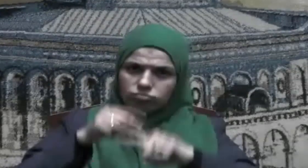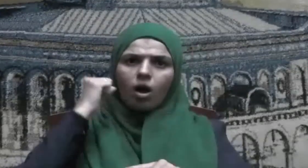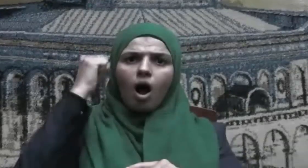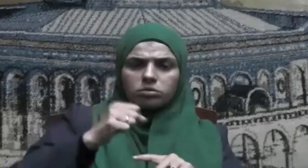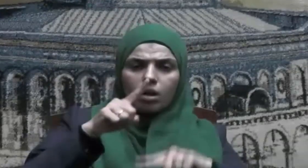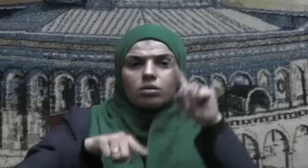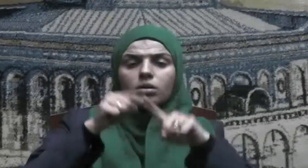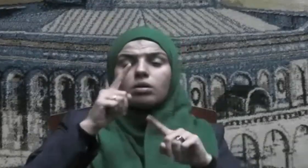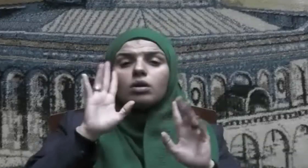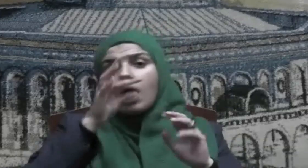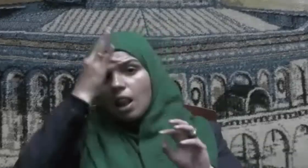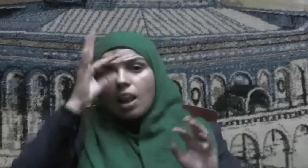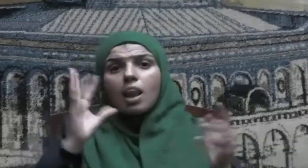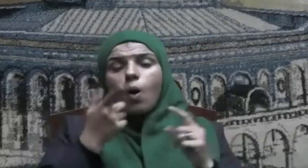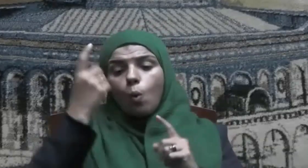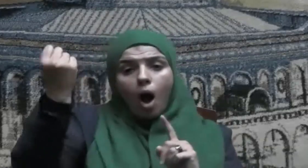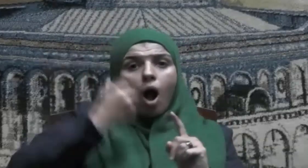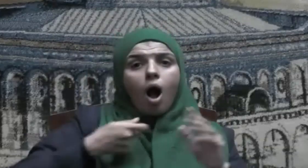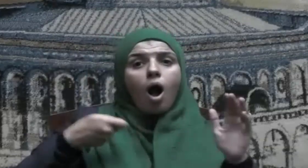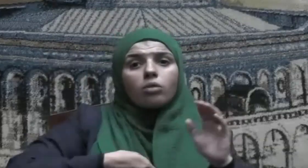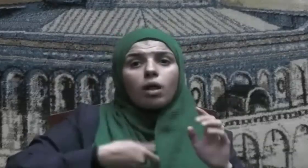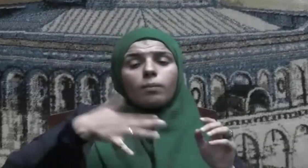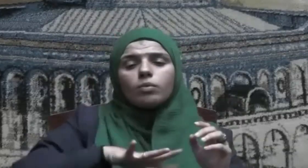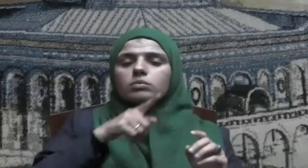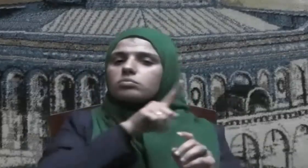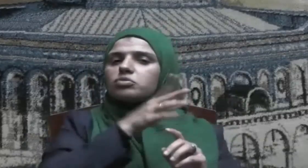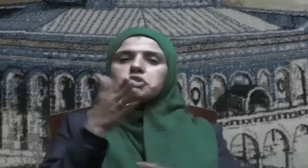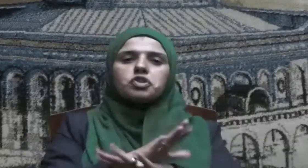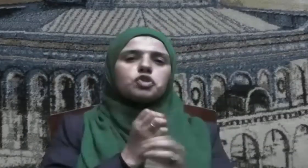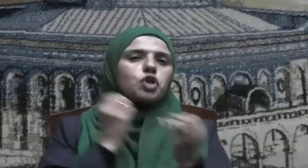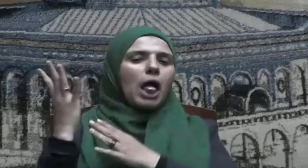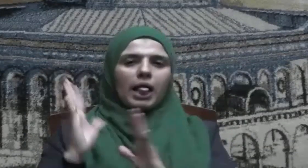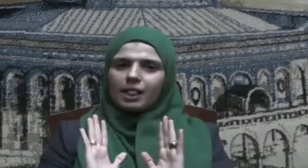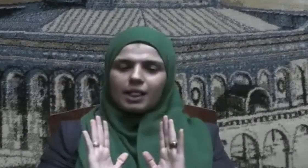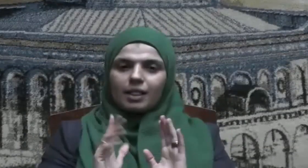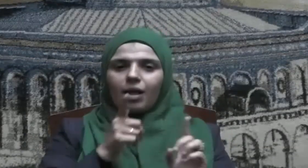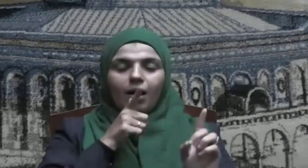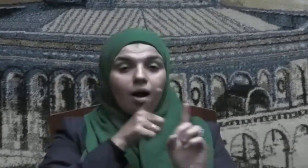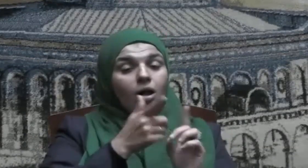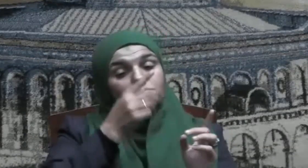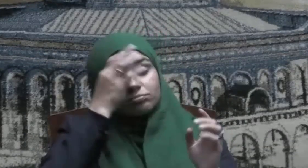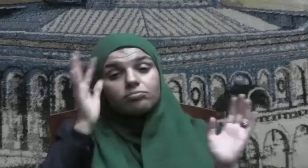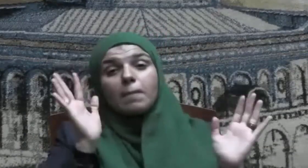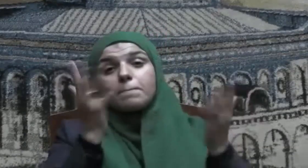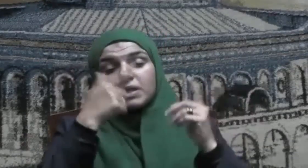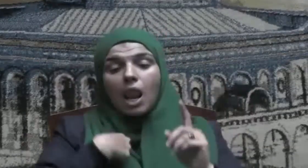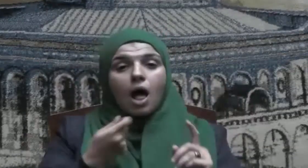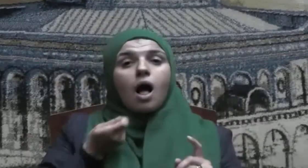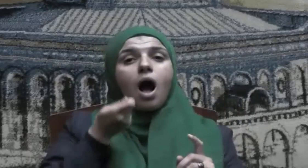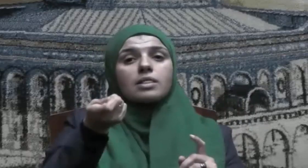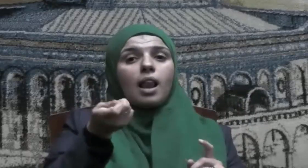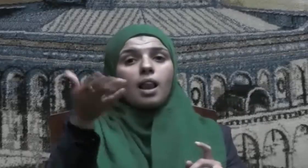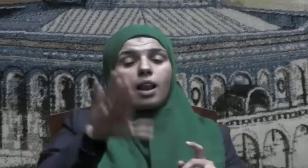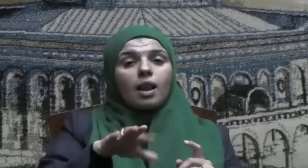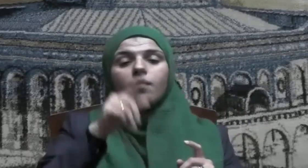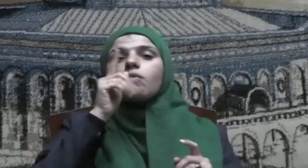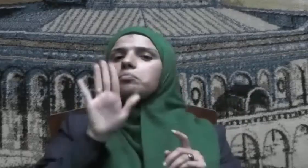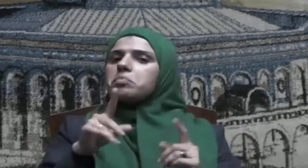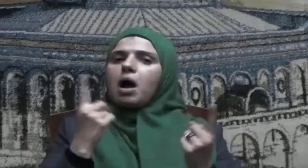أرأيت إن قتلني قال فأنت شهيد قال أرأيت إن قتلته قال أرأيت إن في النار